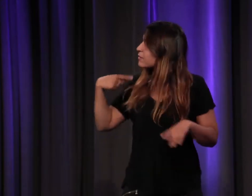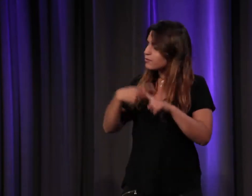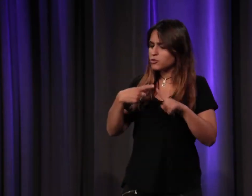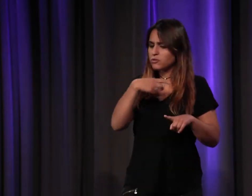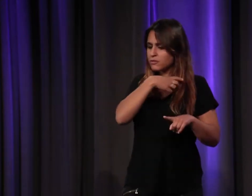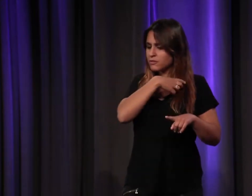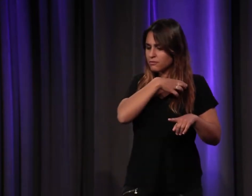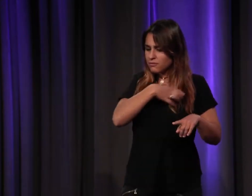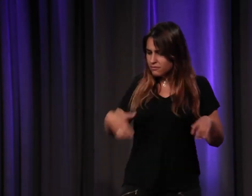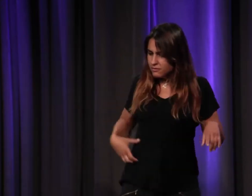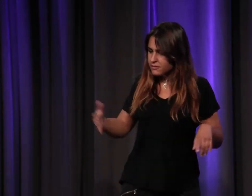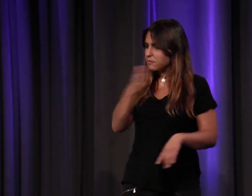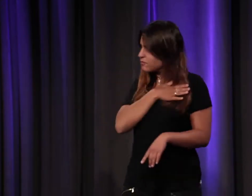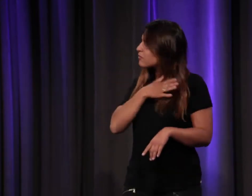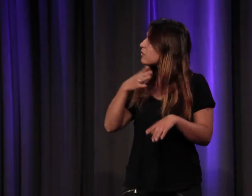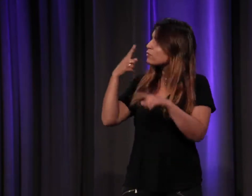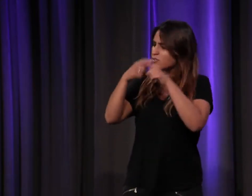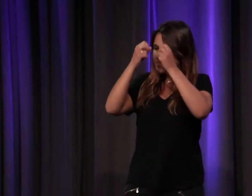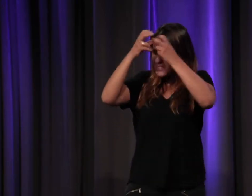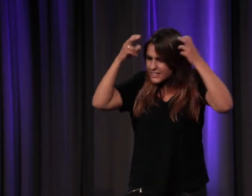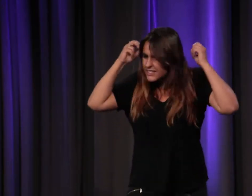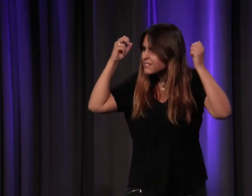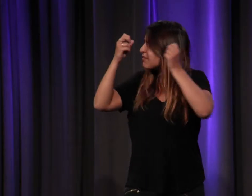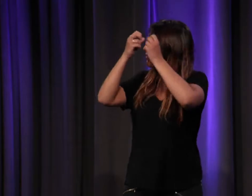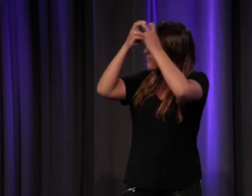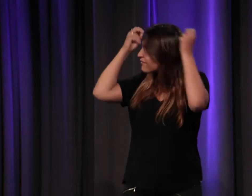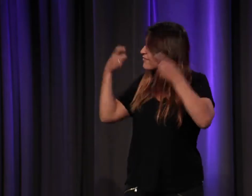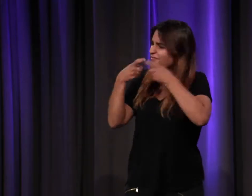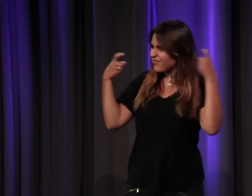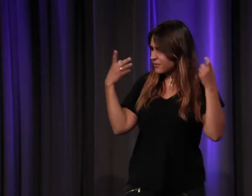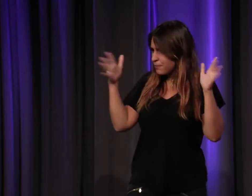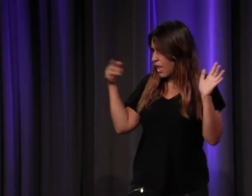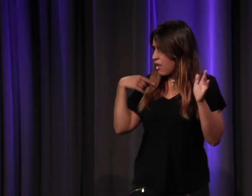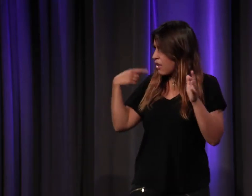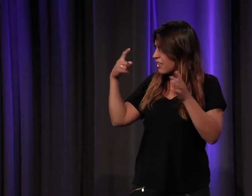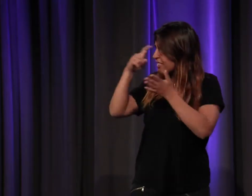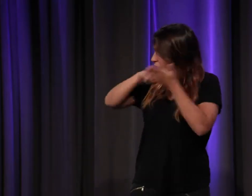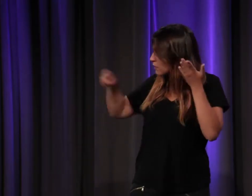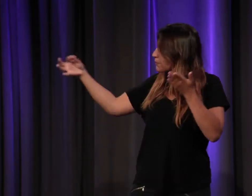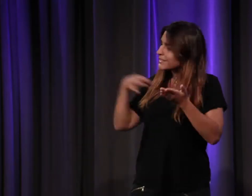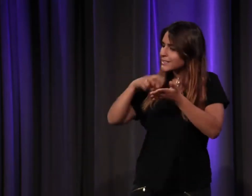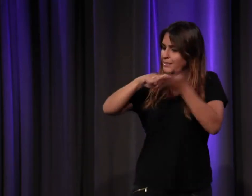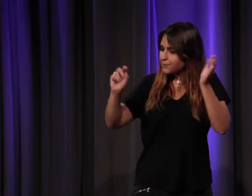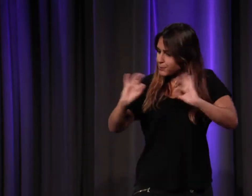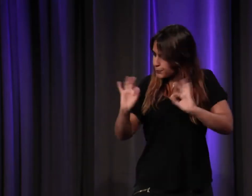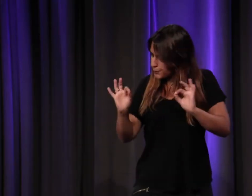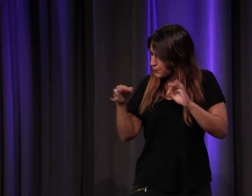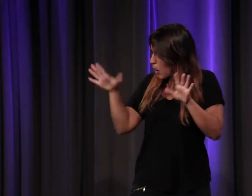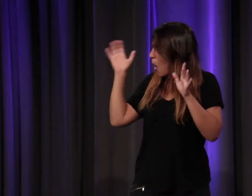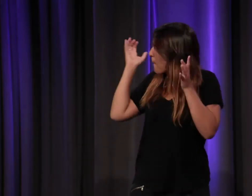comme ceci avec la noblesse le roi et puis les ducs tous ces trucs là s'il n avait pas